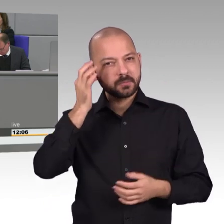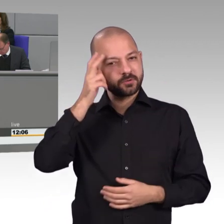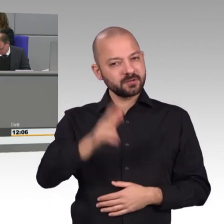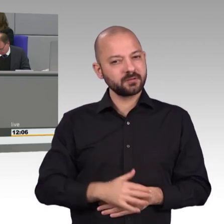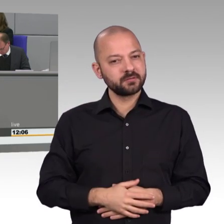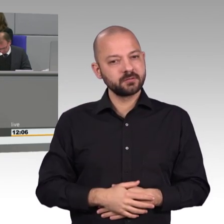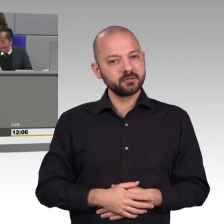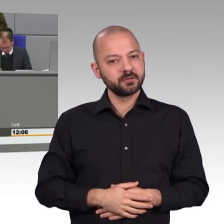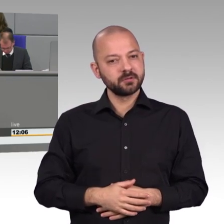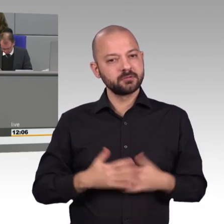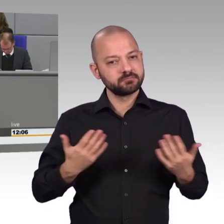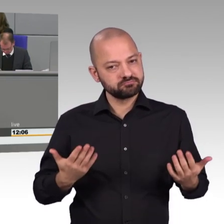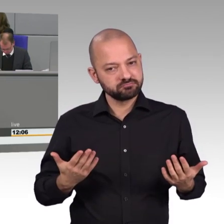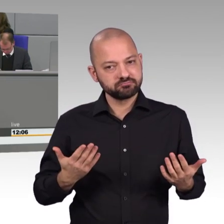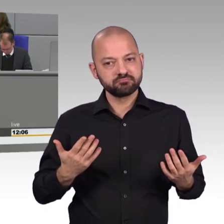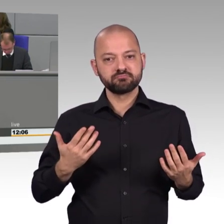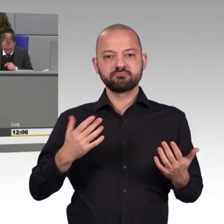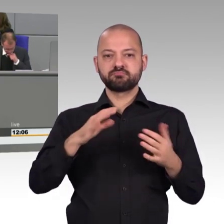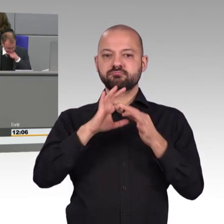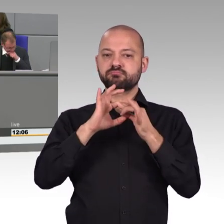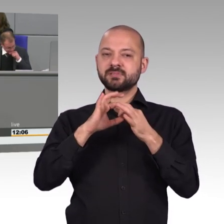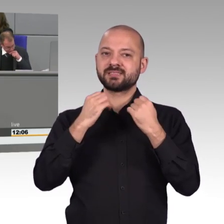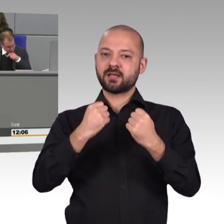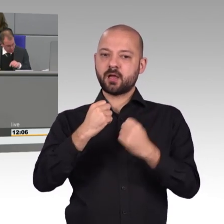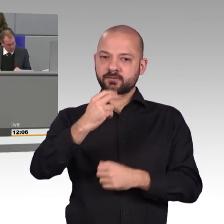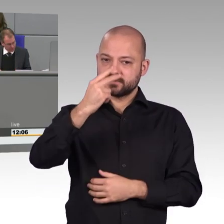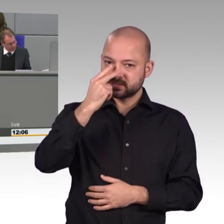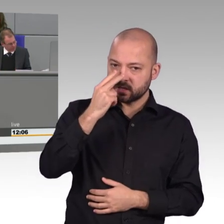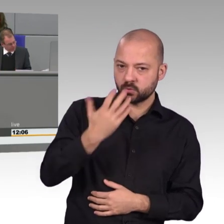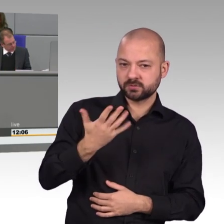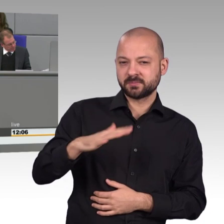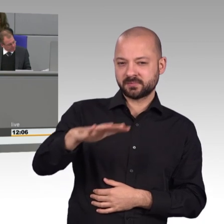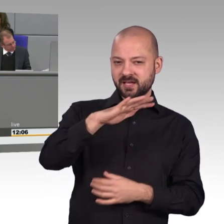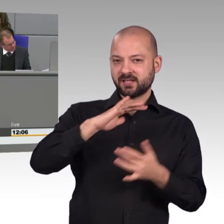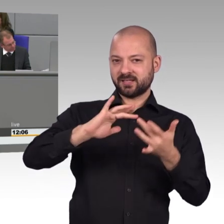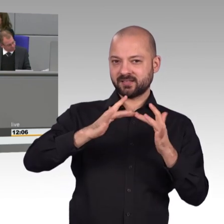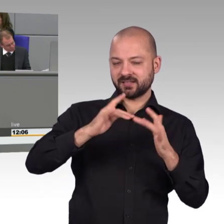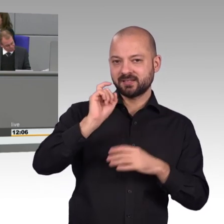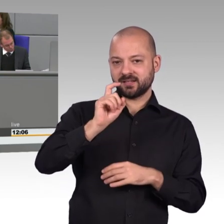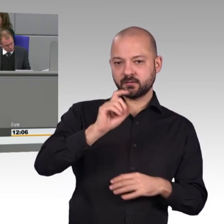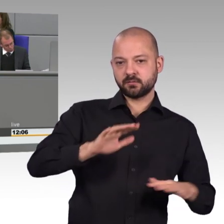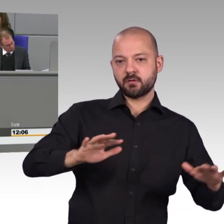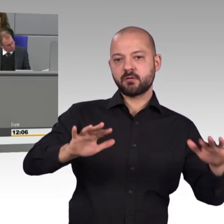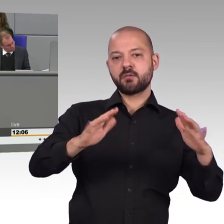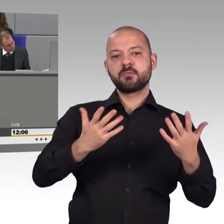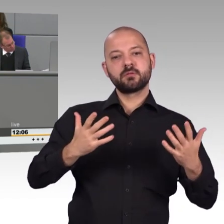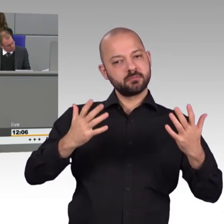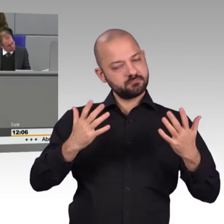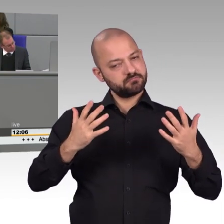es bleibt hier weiter viel zu tun. Die Bundesregierung ist da, wie ich finde, auf einem sehr guten Weg. Auch wenn der vorliegende Antrag